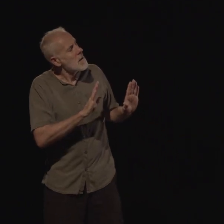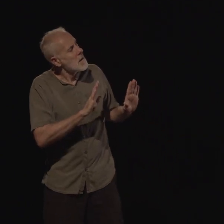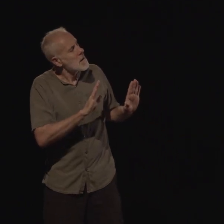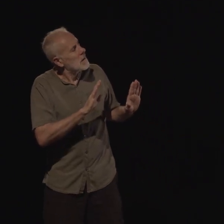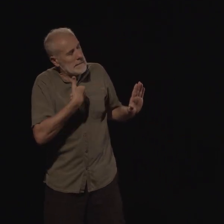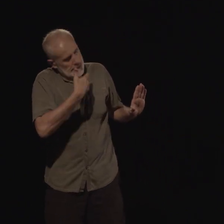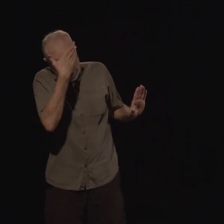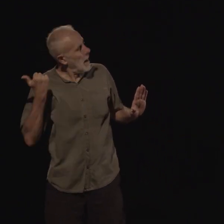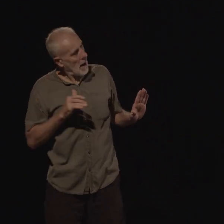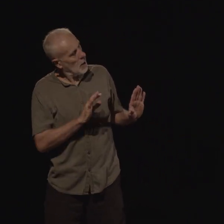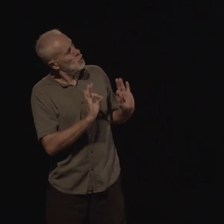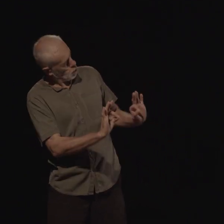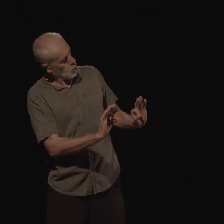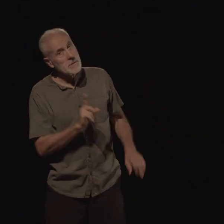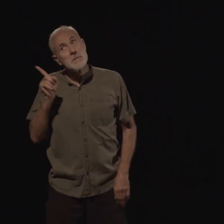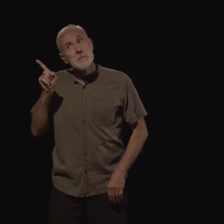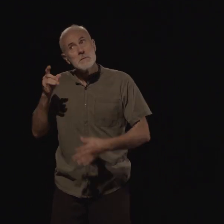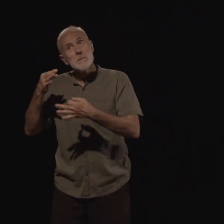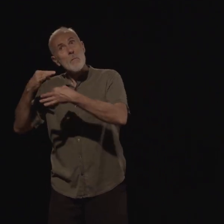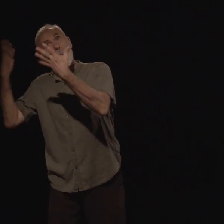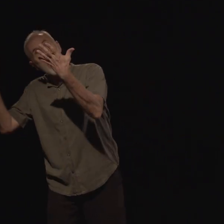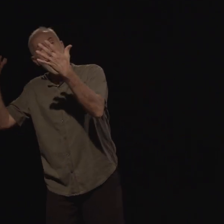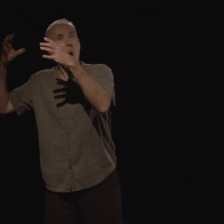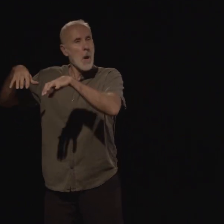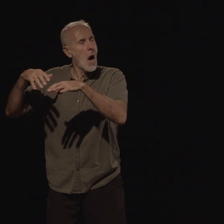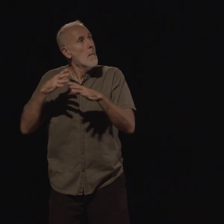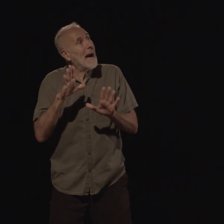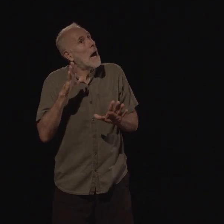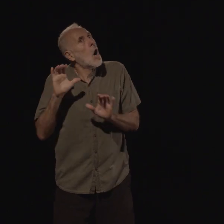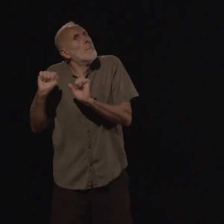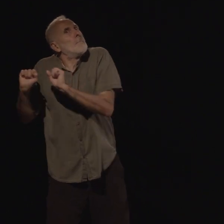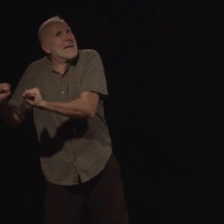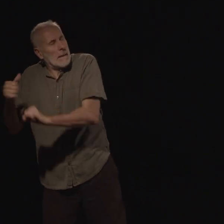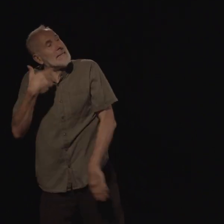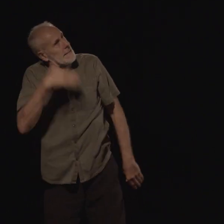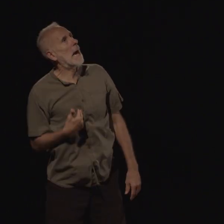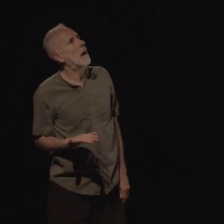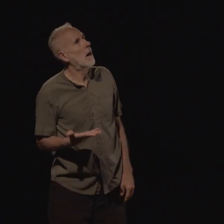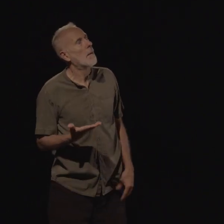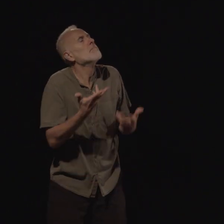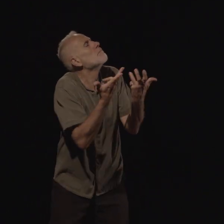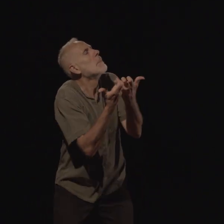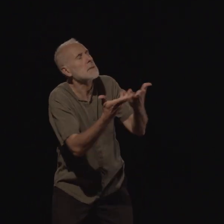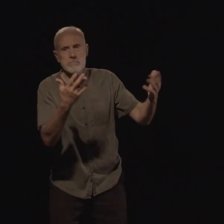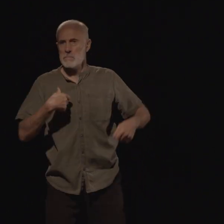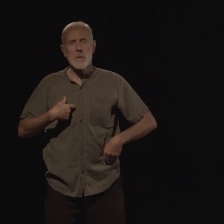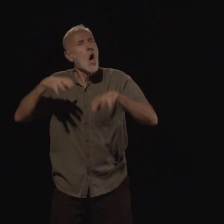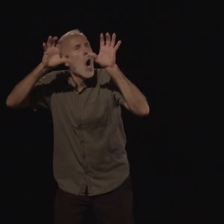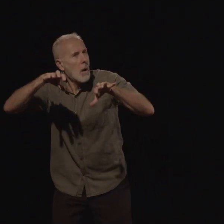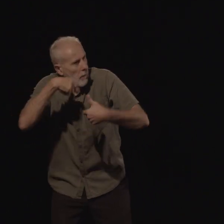fait, je n'en sais rien, dit l'homme. Mais je sais toujours quel temps il peut faire. Je me souviens encore des jours de pluie. Et je me souviens des jours